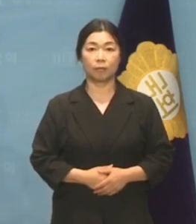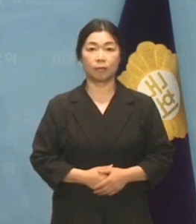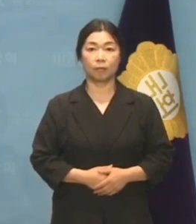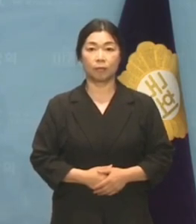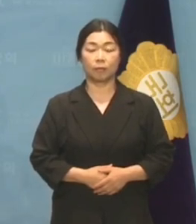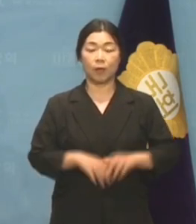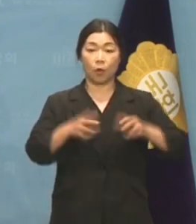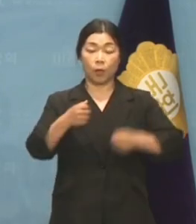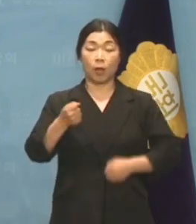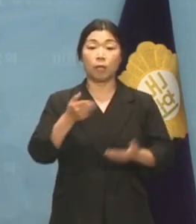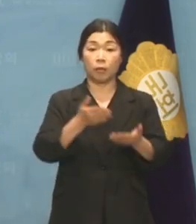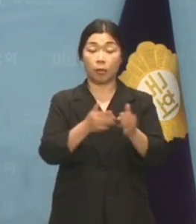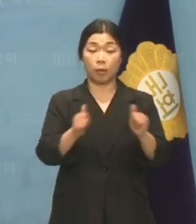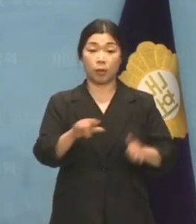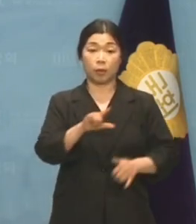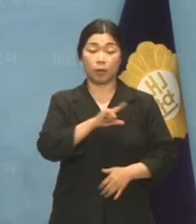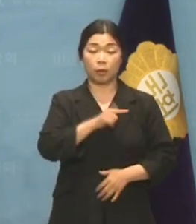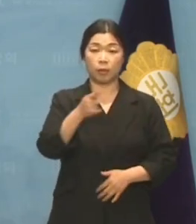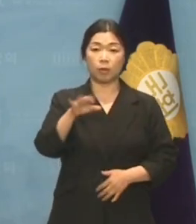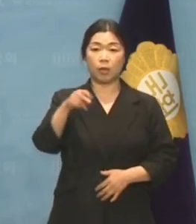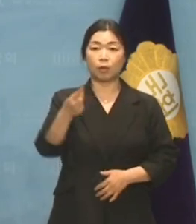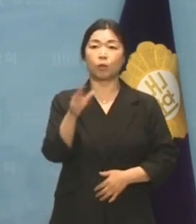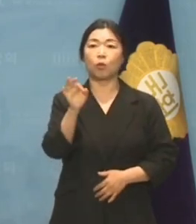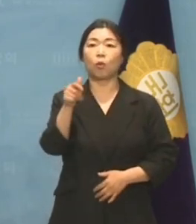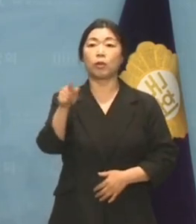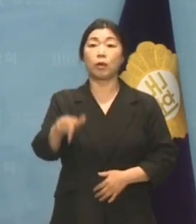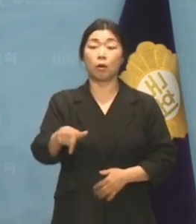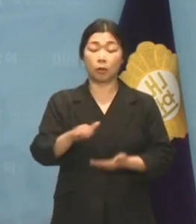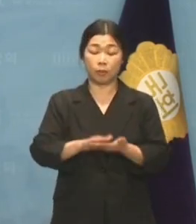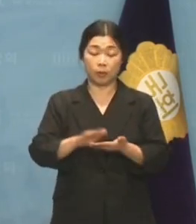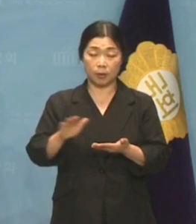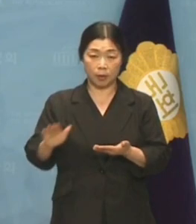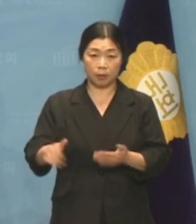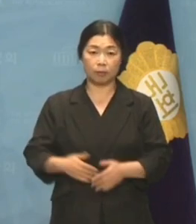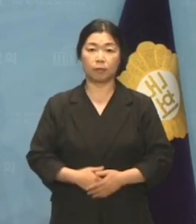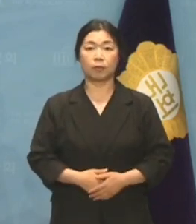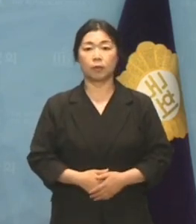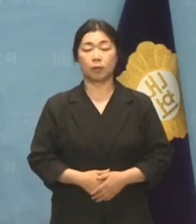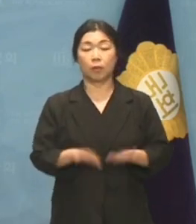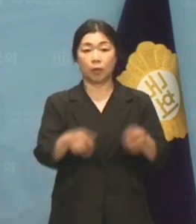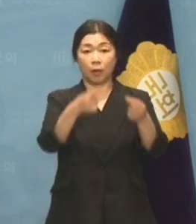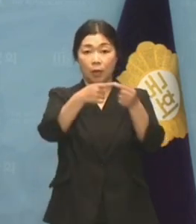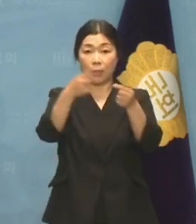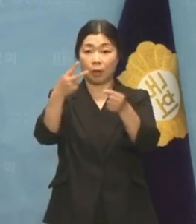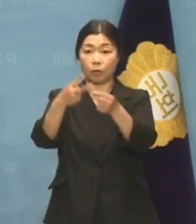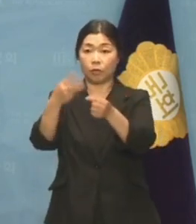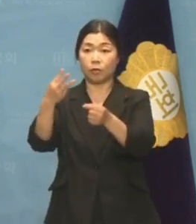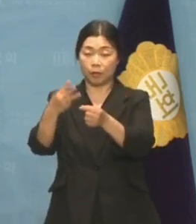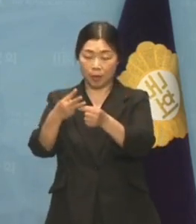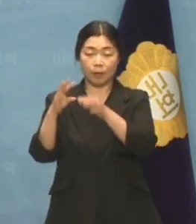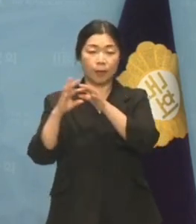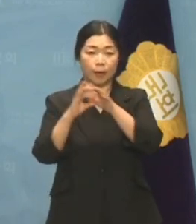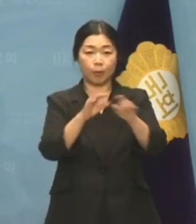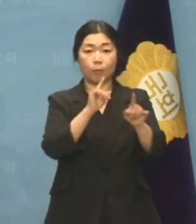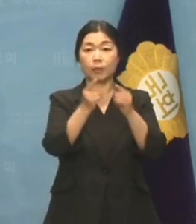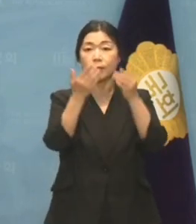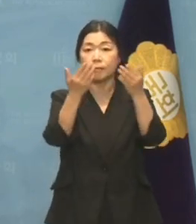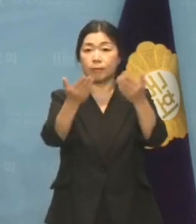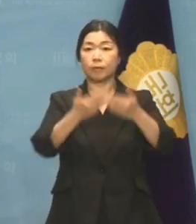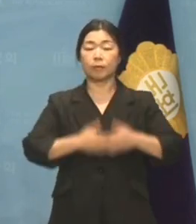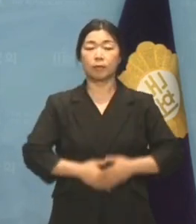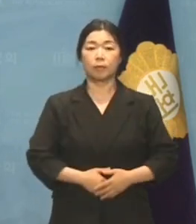국민의힘 원내대변인 장동혁입니다. 오늘 준비한 구둔원평 3개를 이어서 하겠습니다.